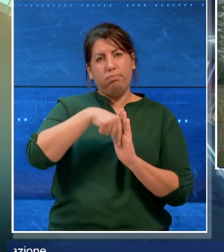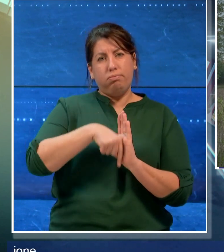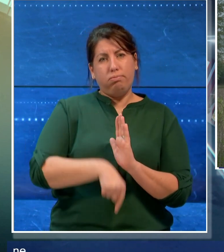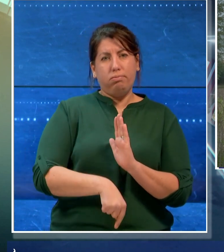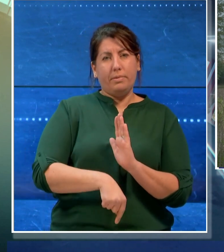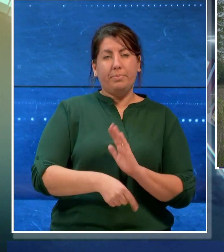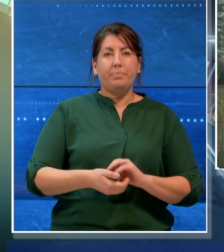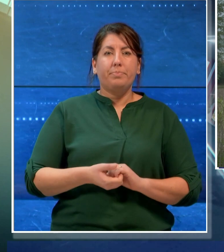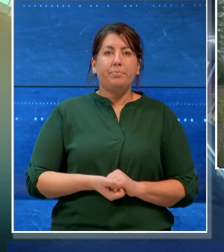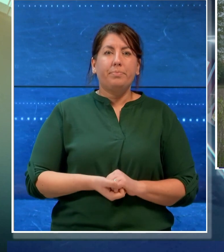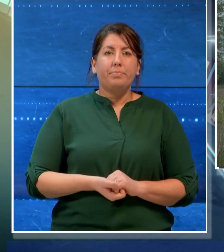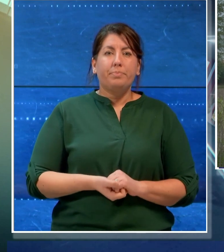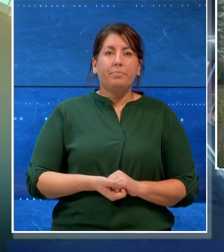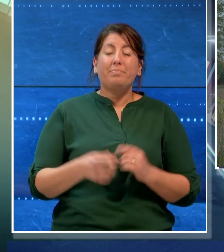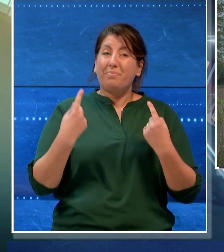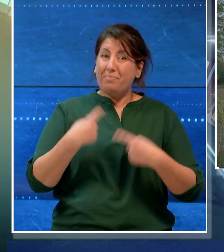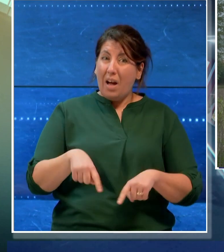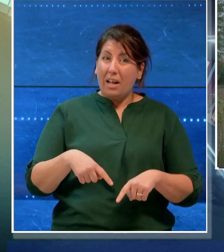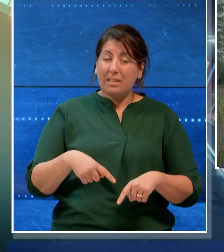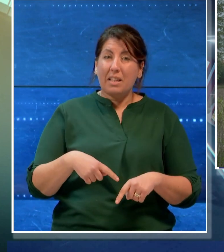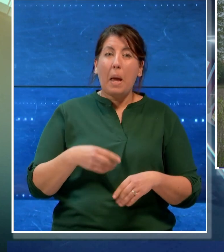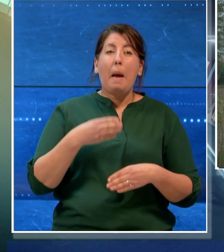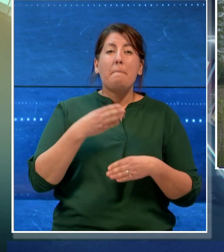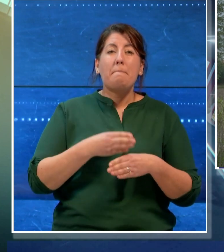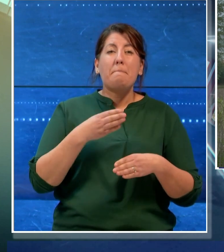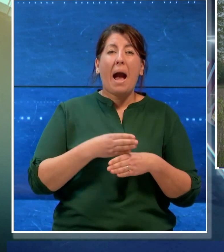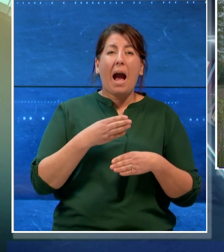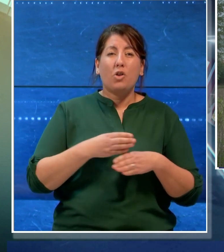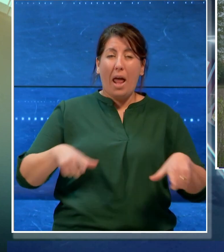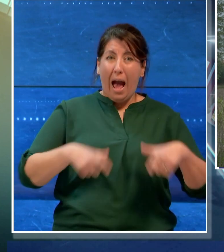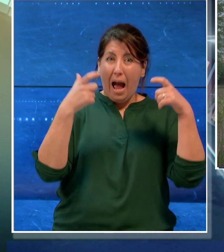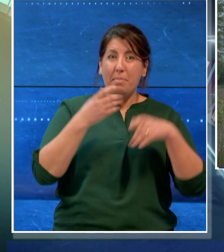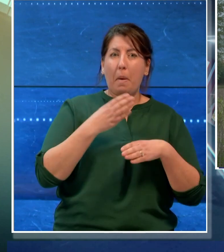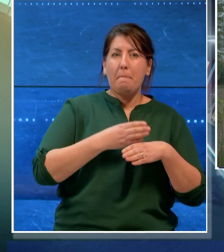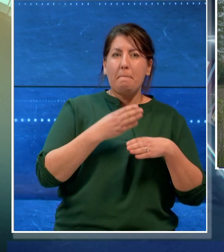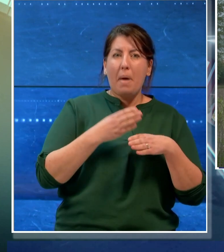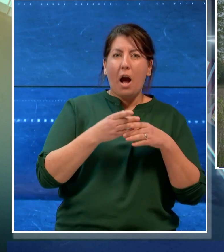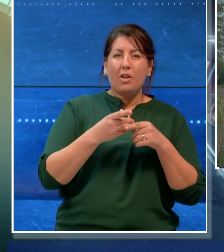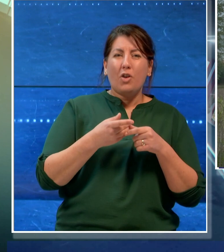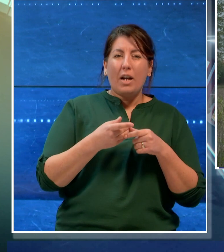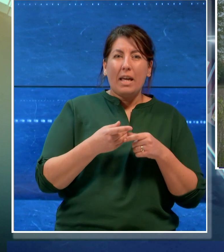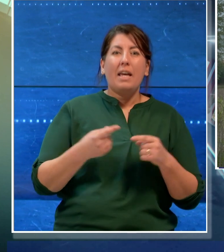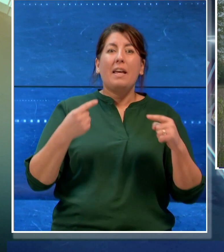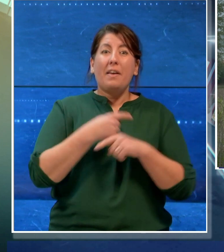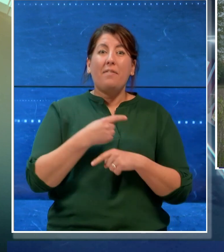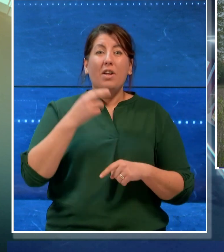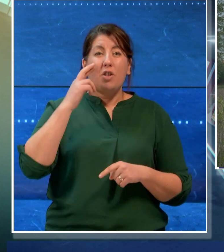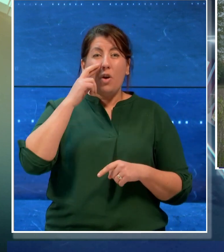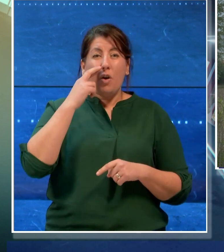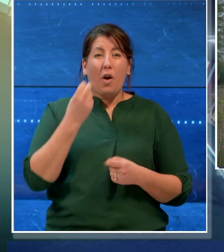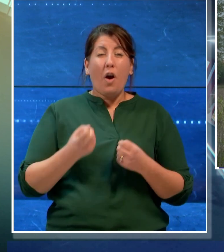con i mandorli fioriti in Puglia a febbraio gli oliveti in perenne